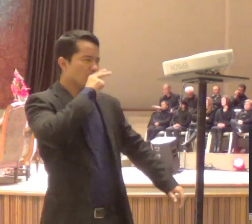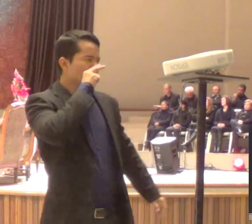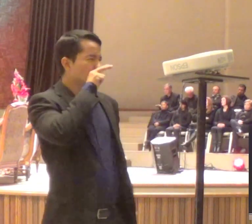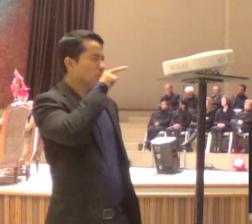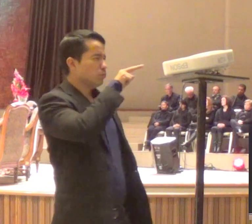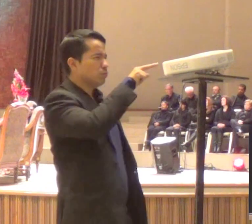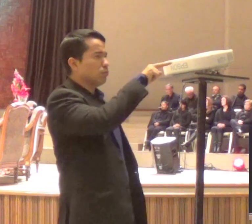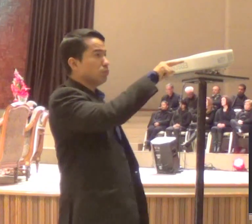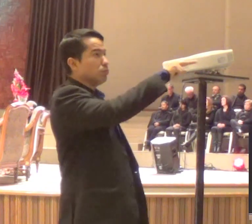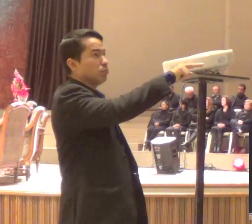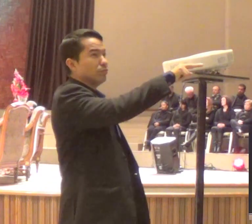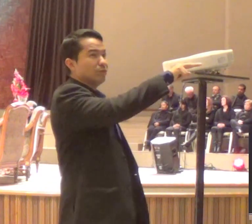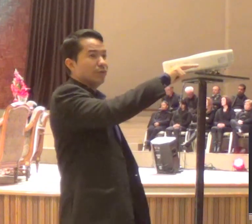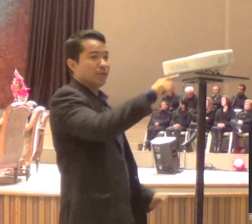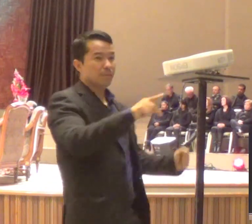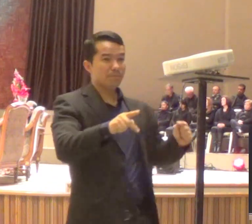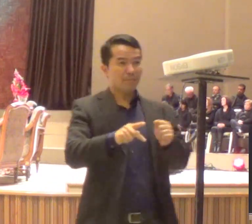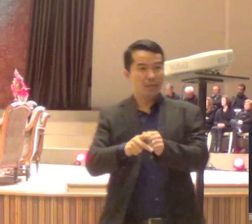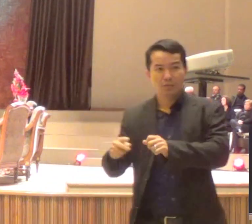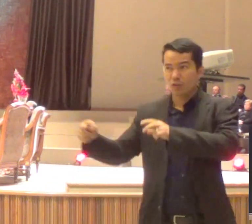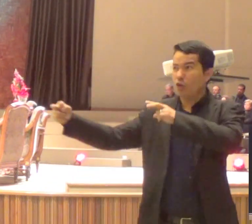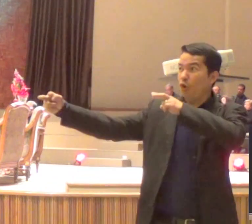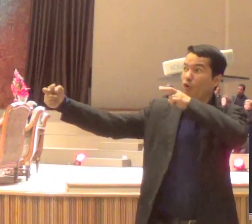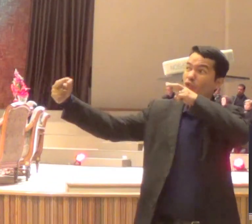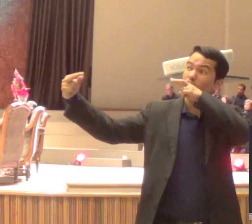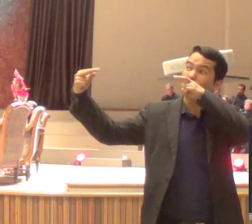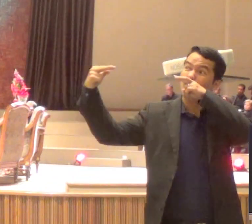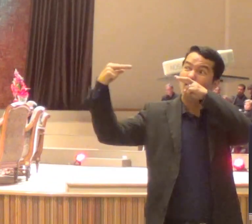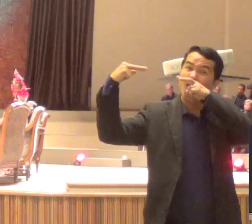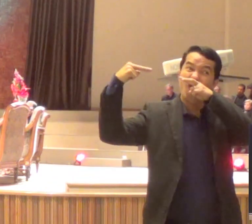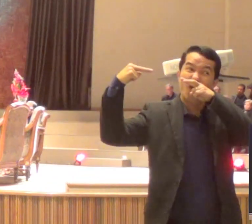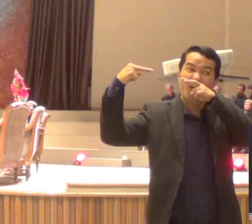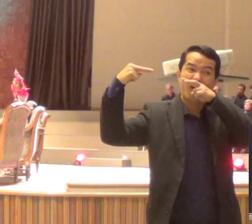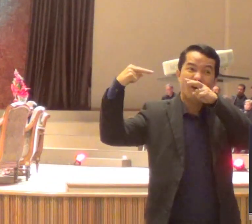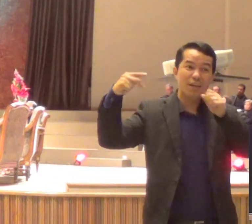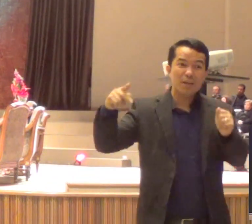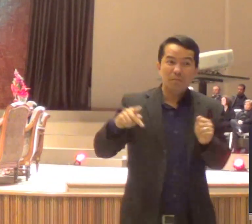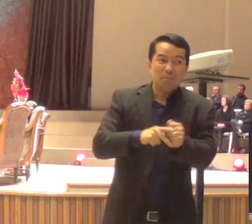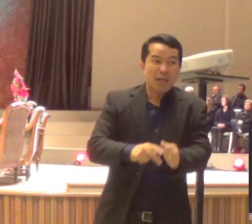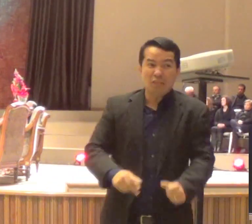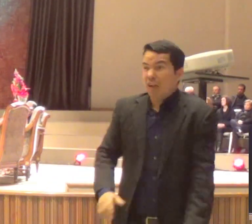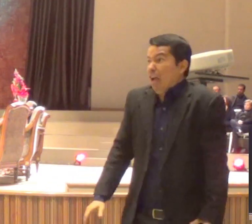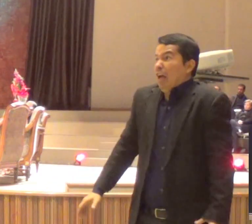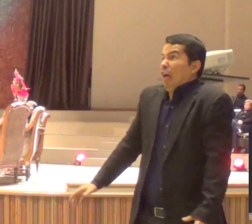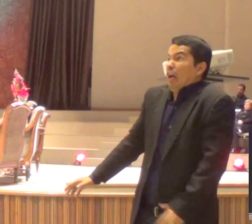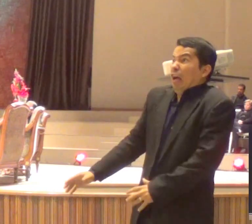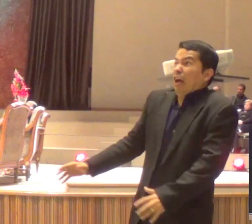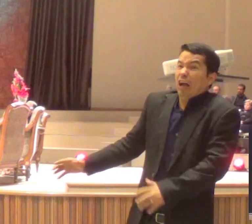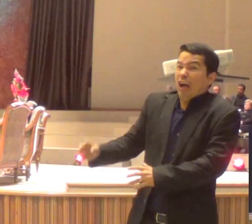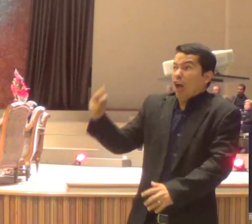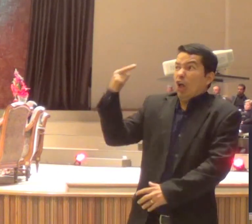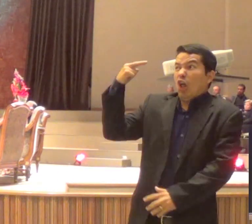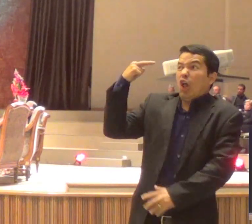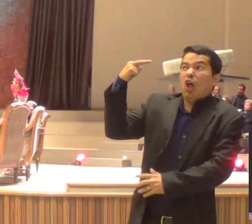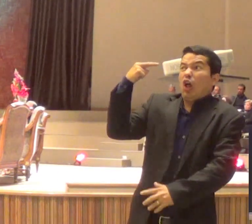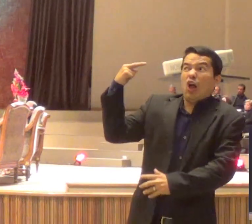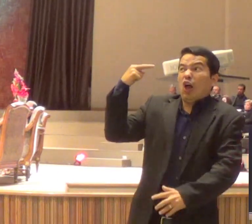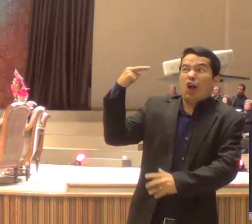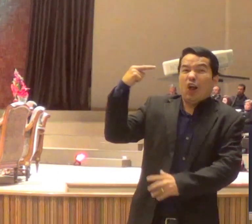janela? para Pedro, e diz a Bíblia, que o olhar de Jesus, se encontrou, com o